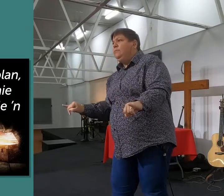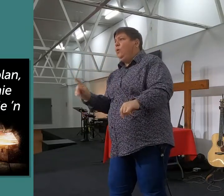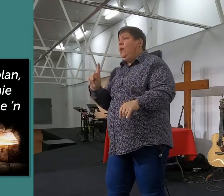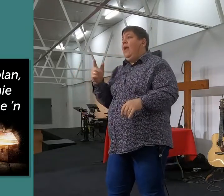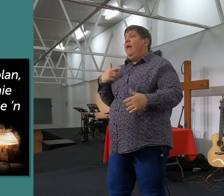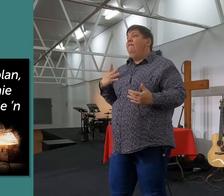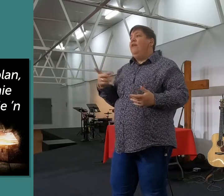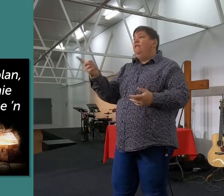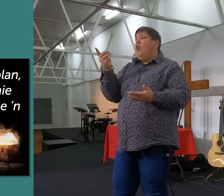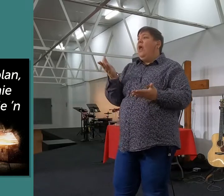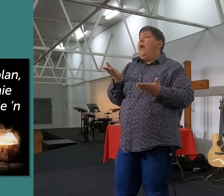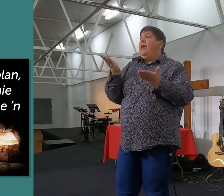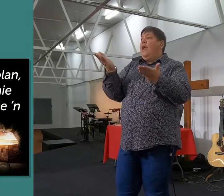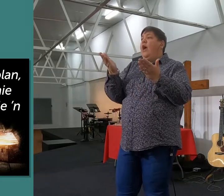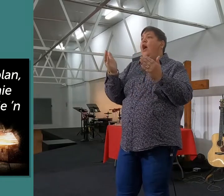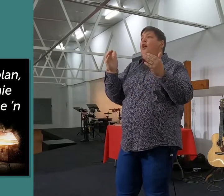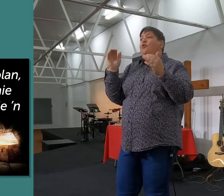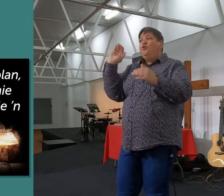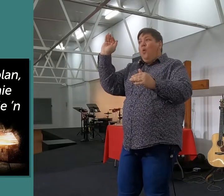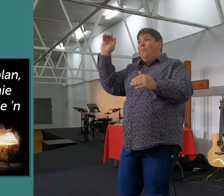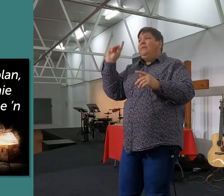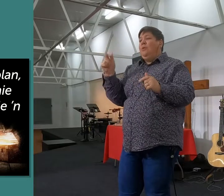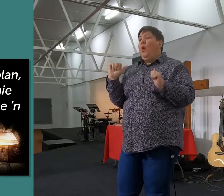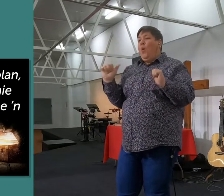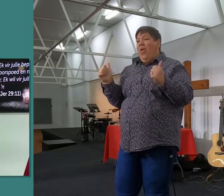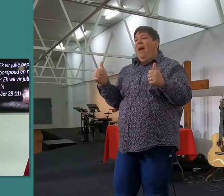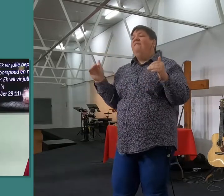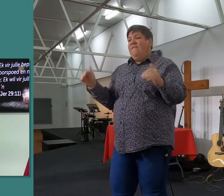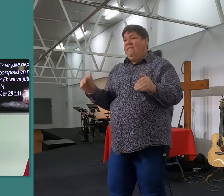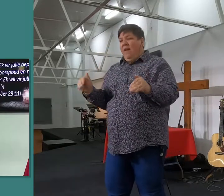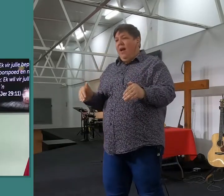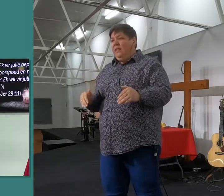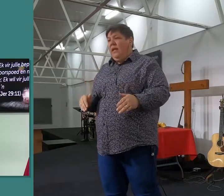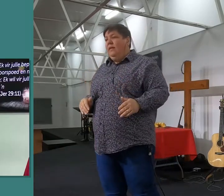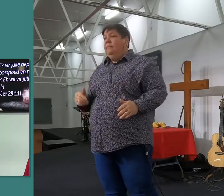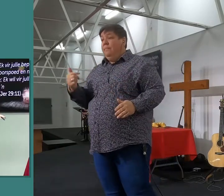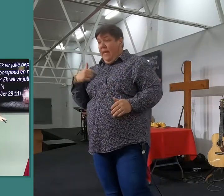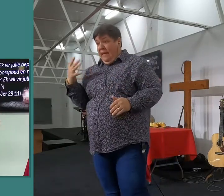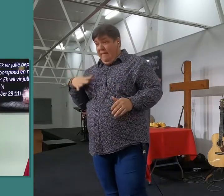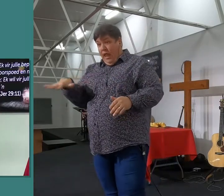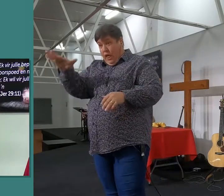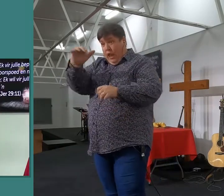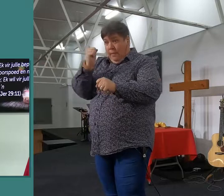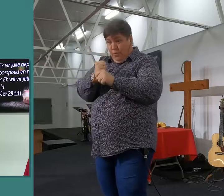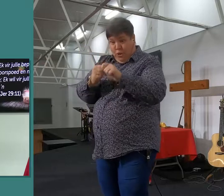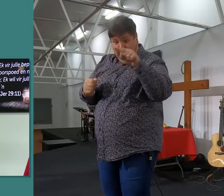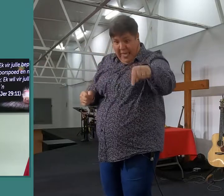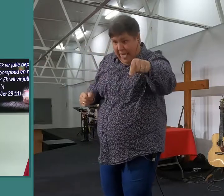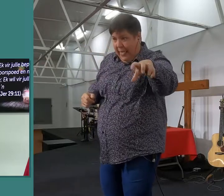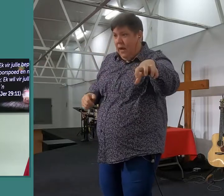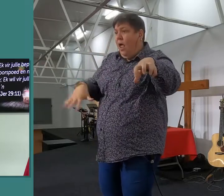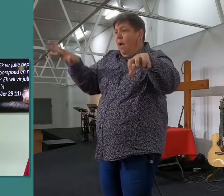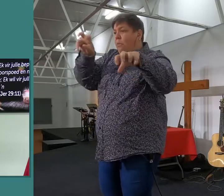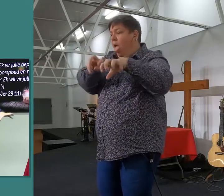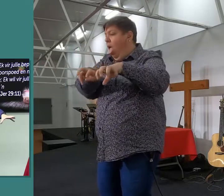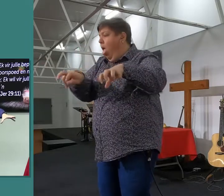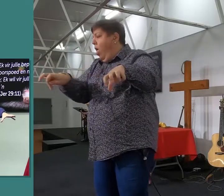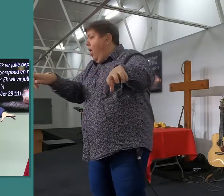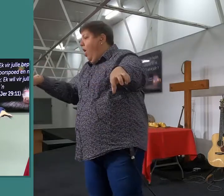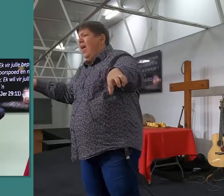verwachting gee. Nou, wat die Heere hier met hulle praat is, hy sê vir hulle, hoor nie, ek wil jy dit hier hee, maar jy is hier. Ek wil dat jy moet daar uitkom, dit is wat ek